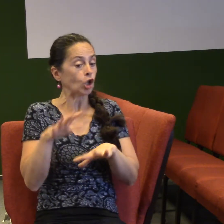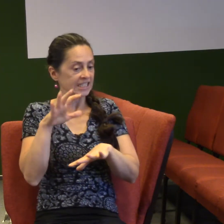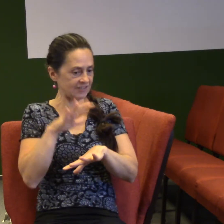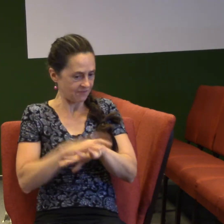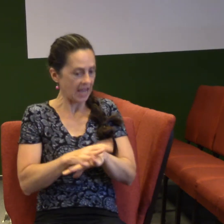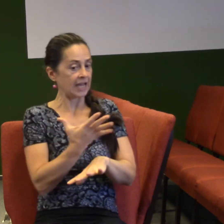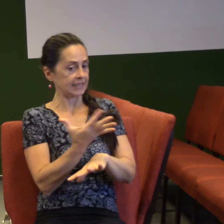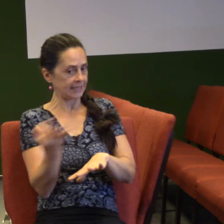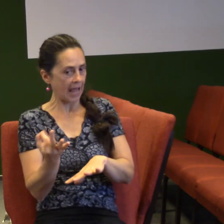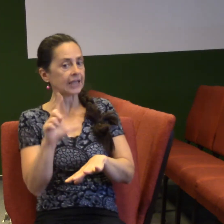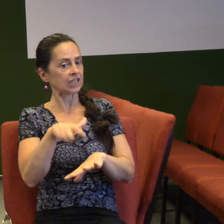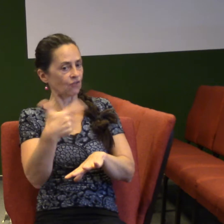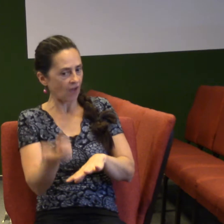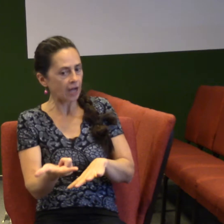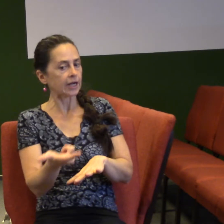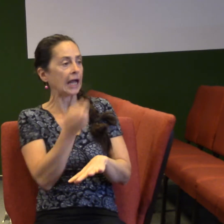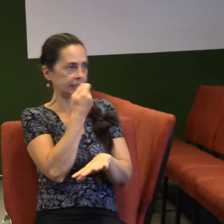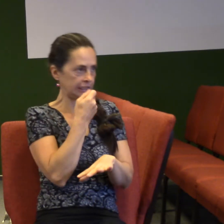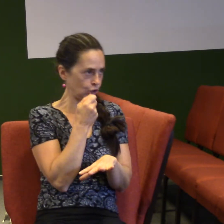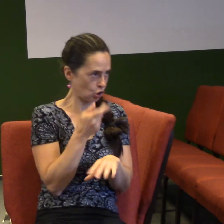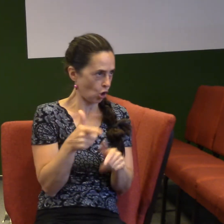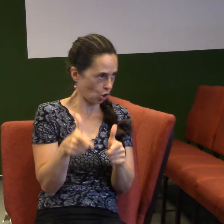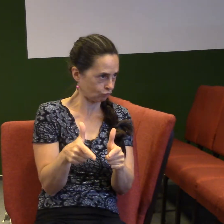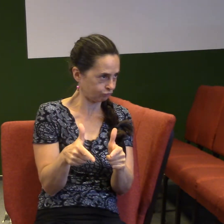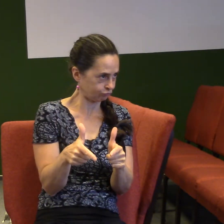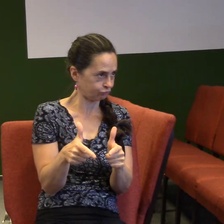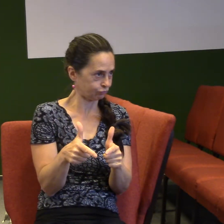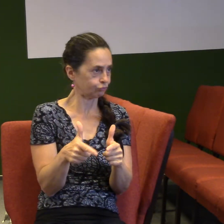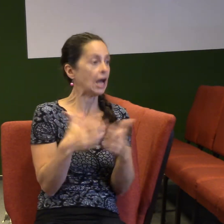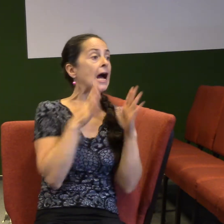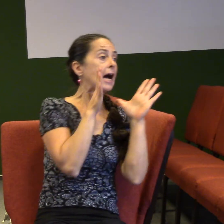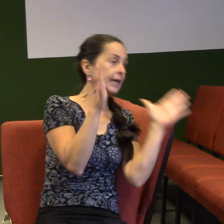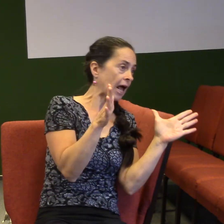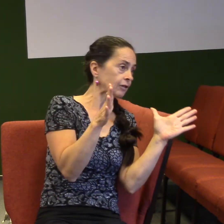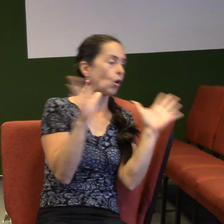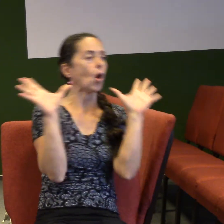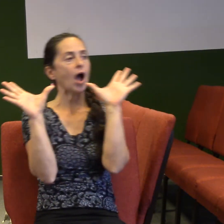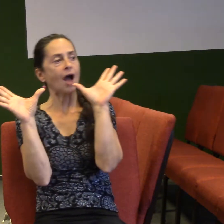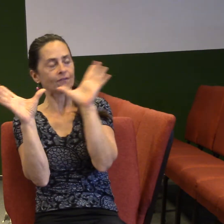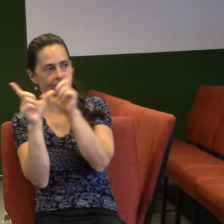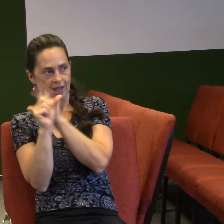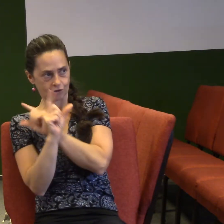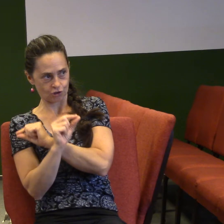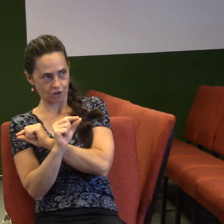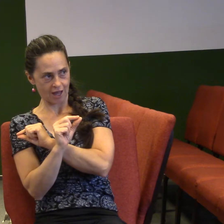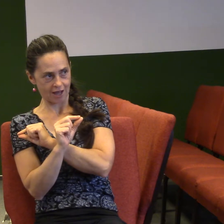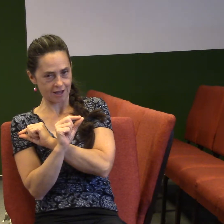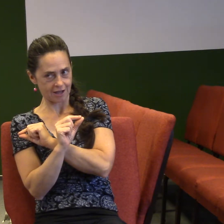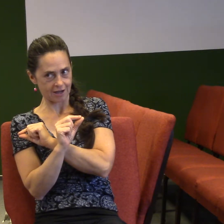žrádlo. Ráno a večer. A když on si tak jako posunuje tu hodinu, jako